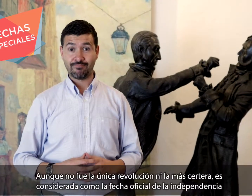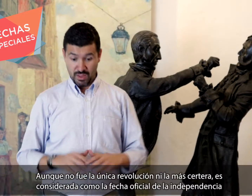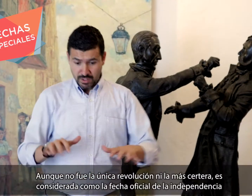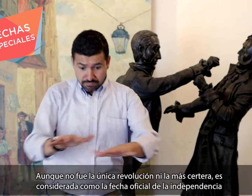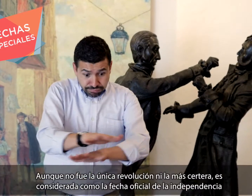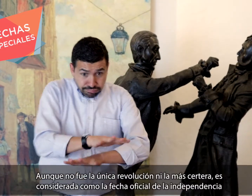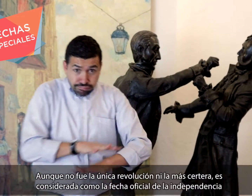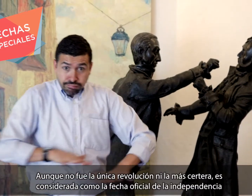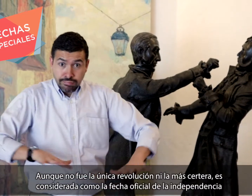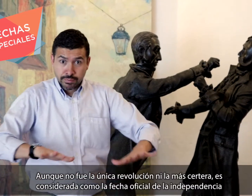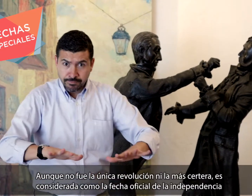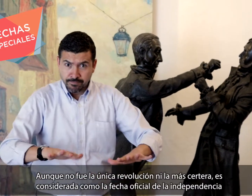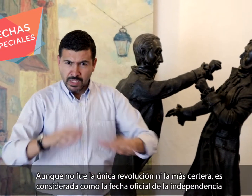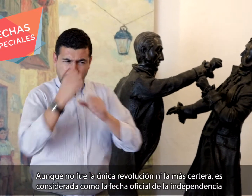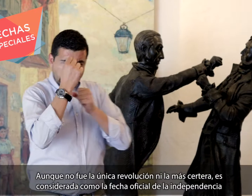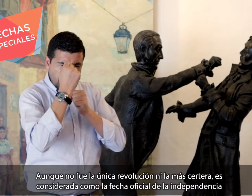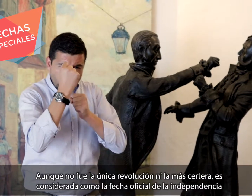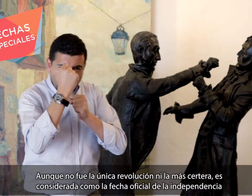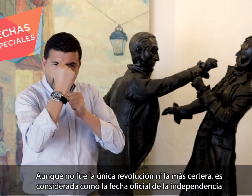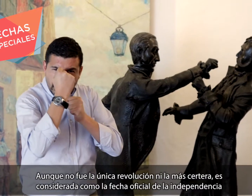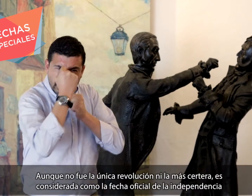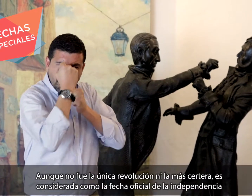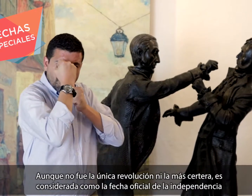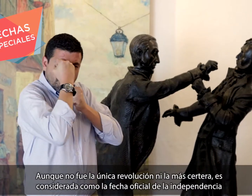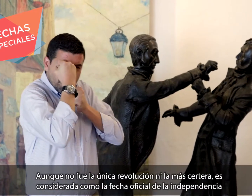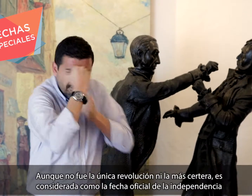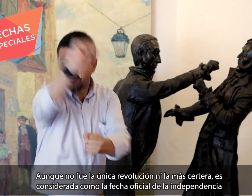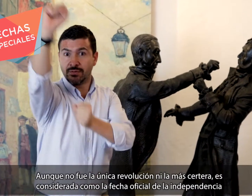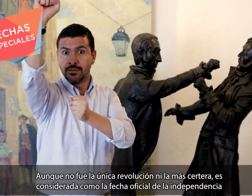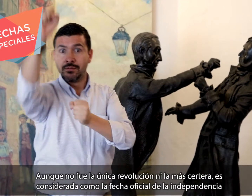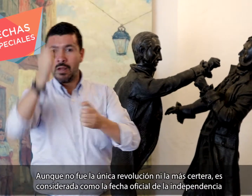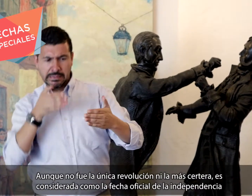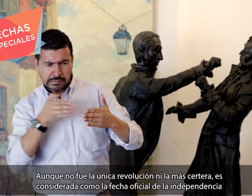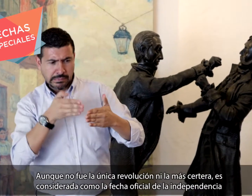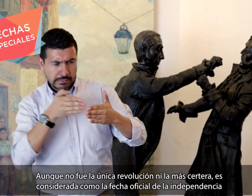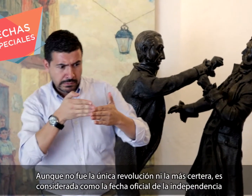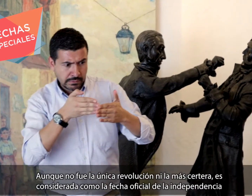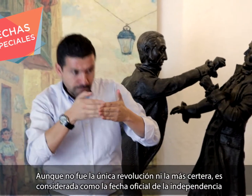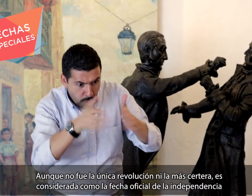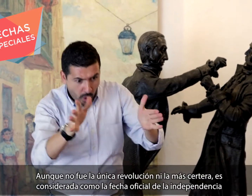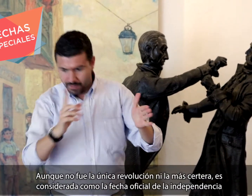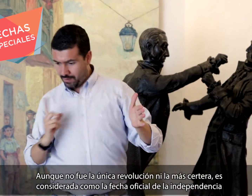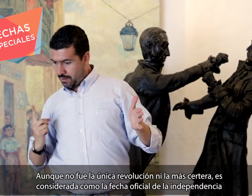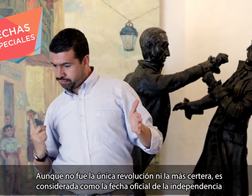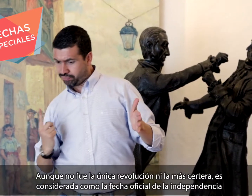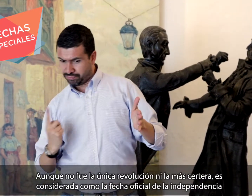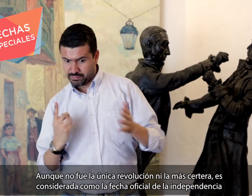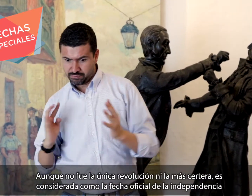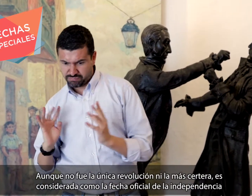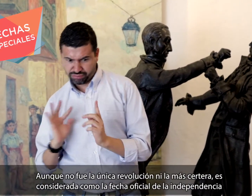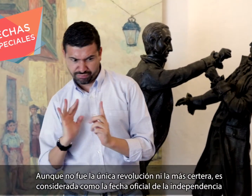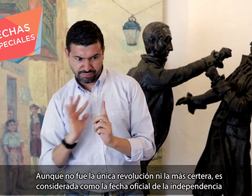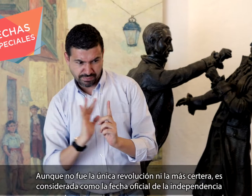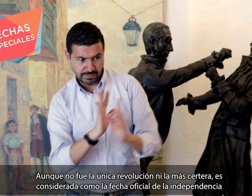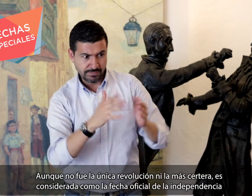Aunque no fue la única revolución, ni la más certera, es considerada como la fecha oficial de la Independencia,